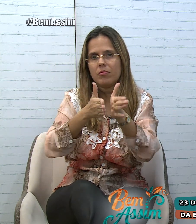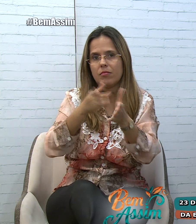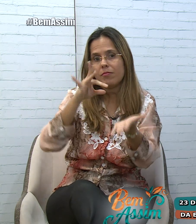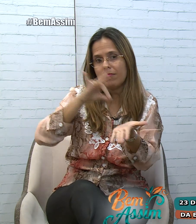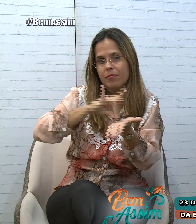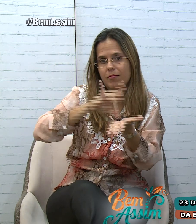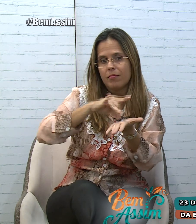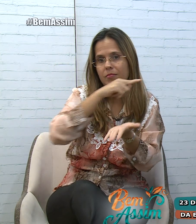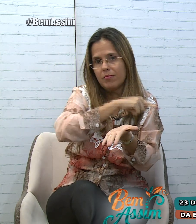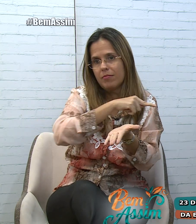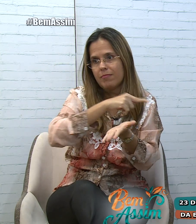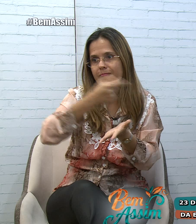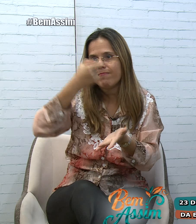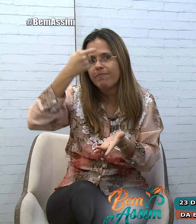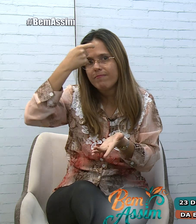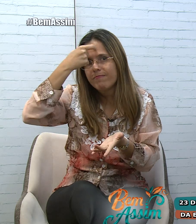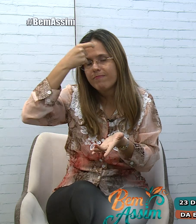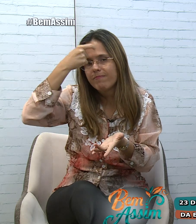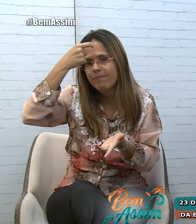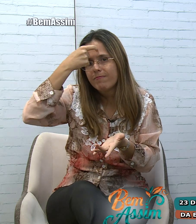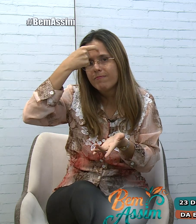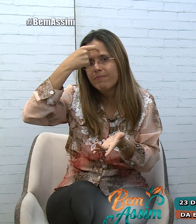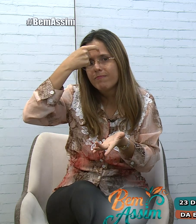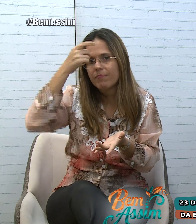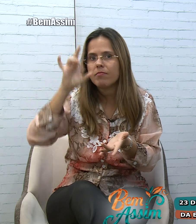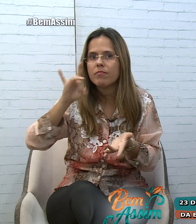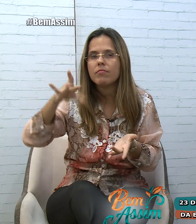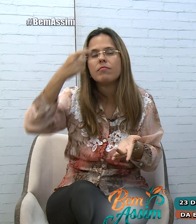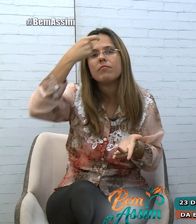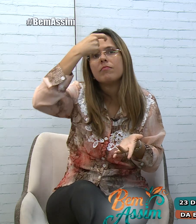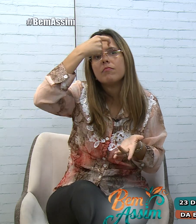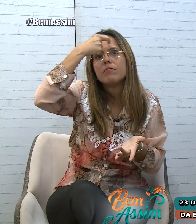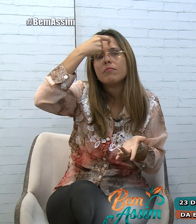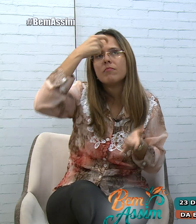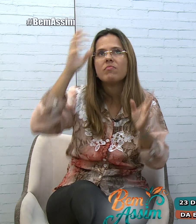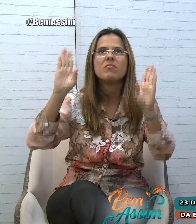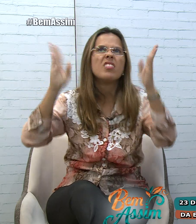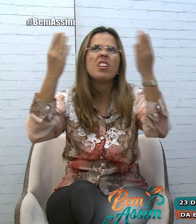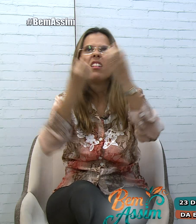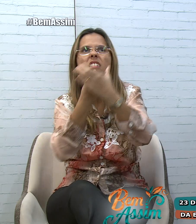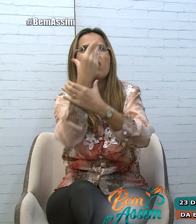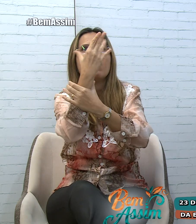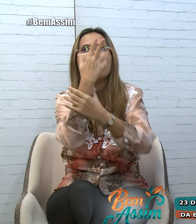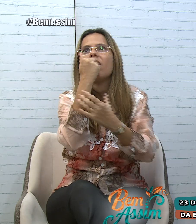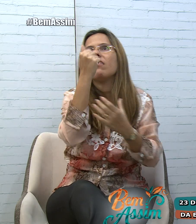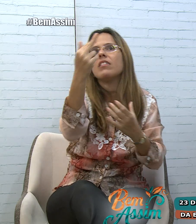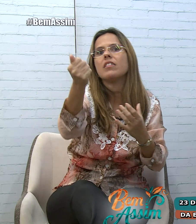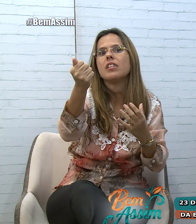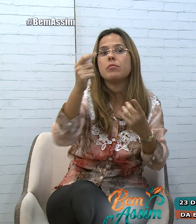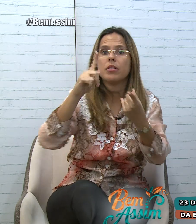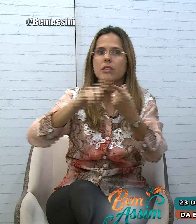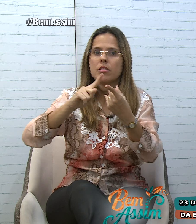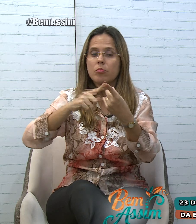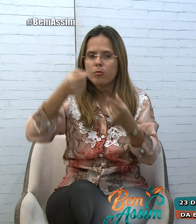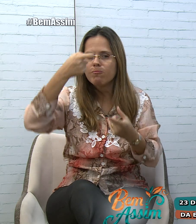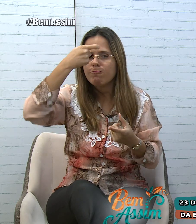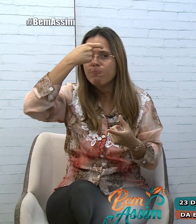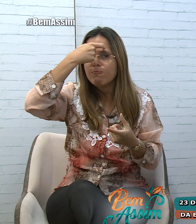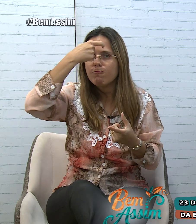é mais para conscientizar, né? Não apenas para comemorar o surgimento dessa língua, mas também para conscientizar a importância de todo mundo